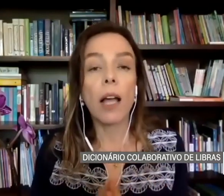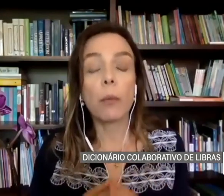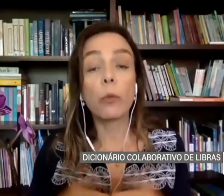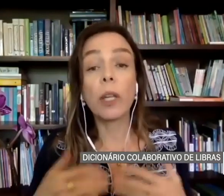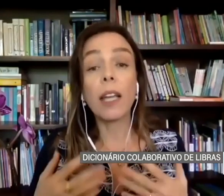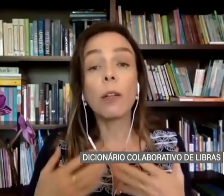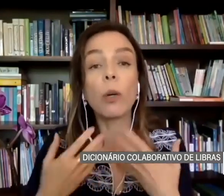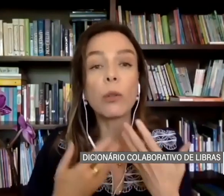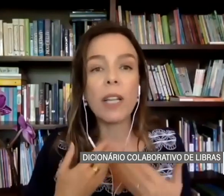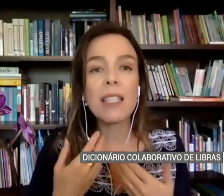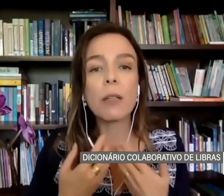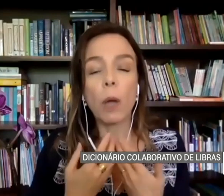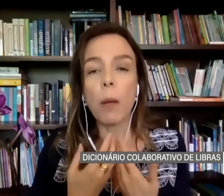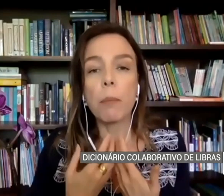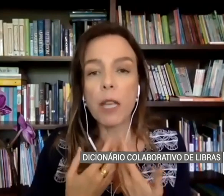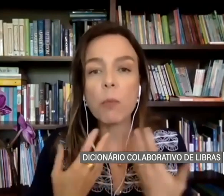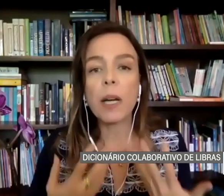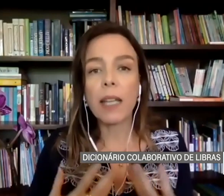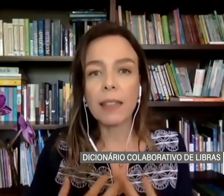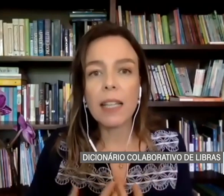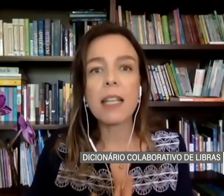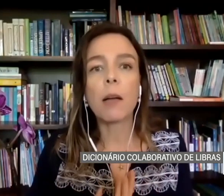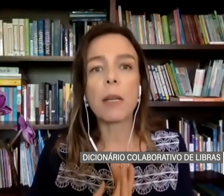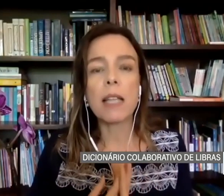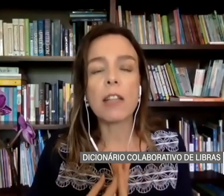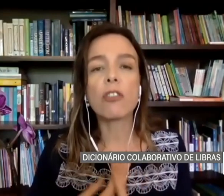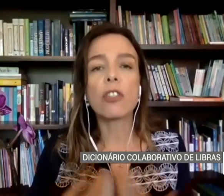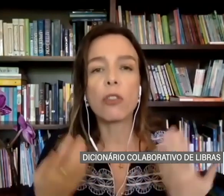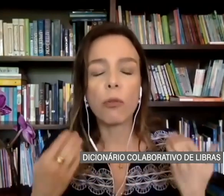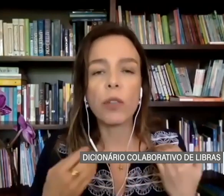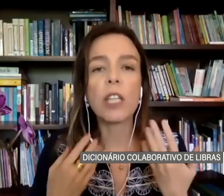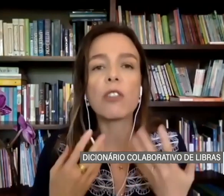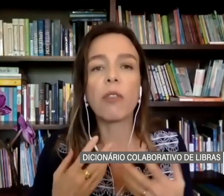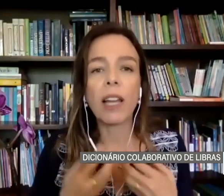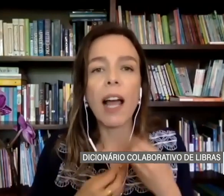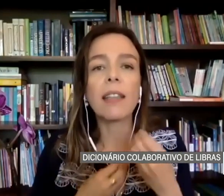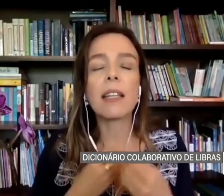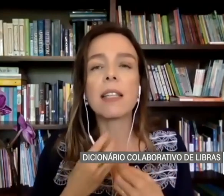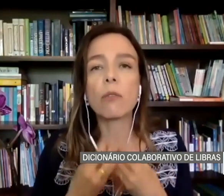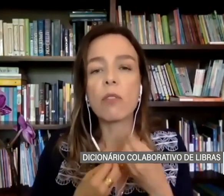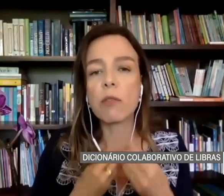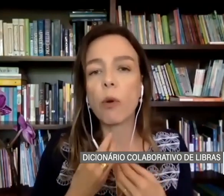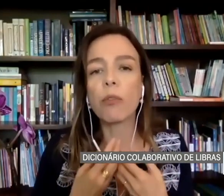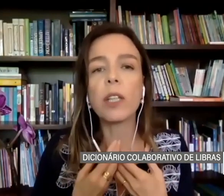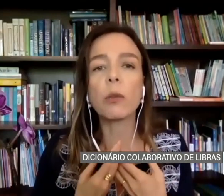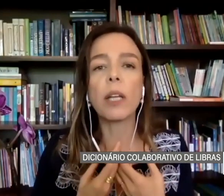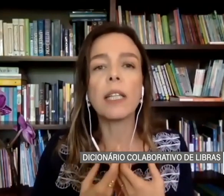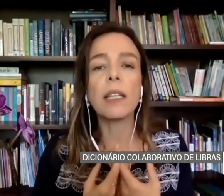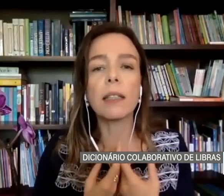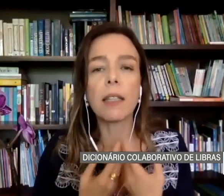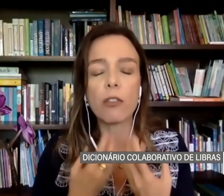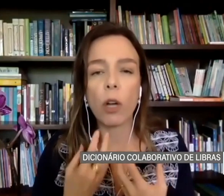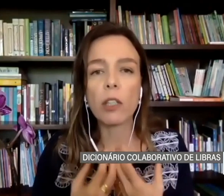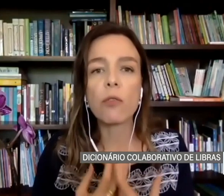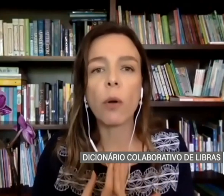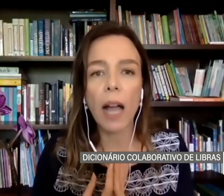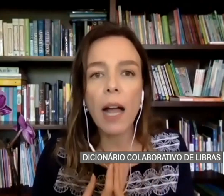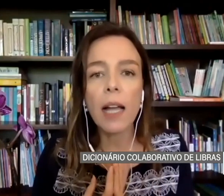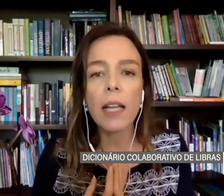do que enquanto, assim, mesmo para quem tem essa capacidade de ouvir, de falar, está sendo desenvolvido ainda, as cordas vocais,